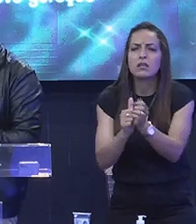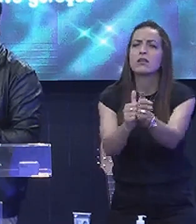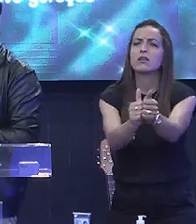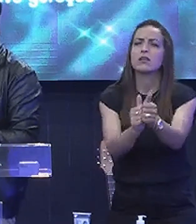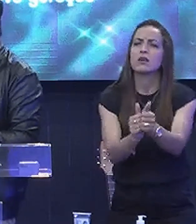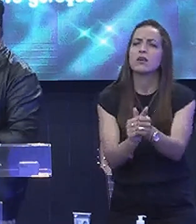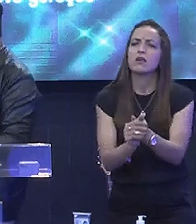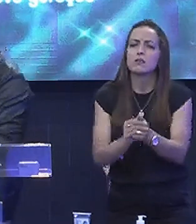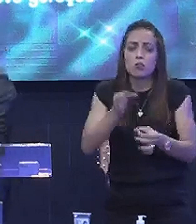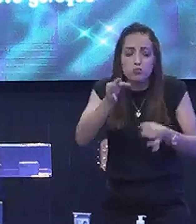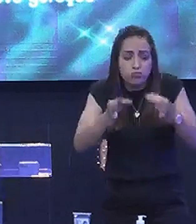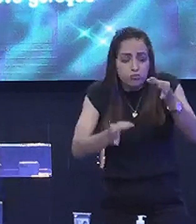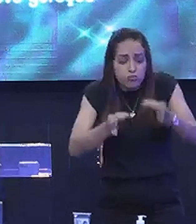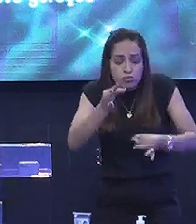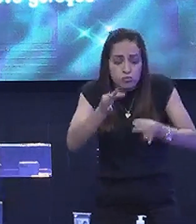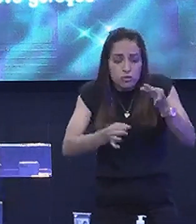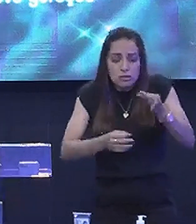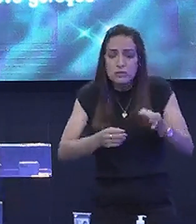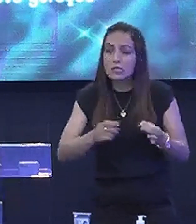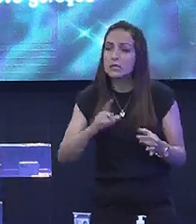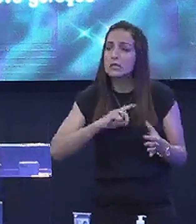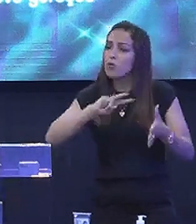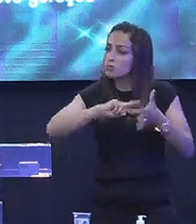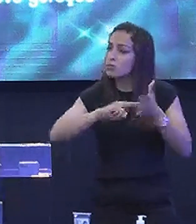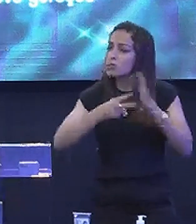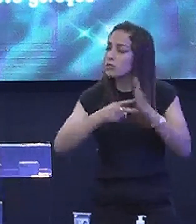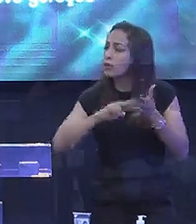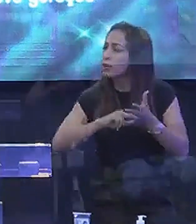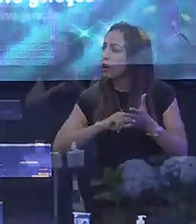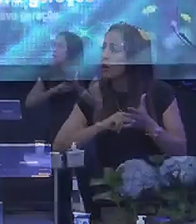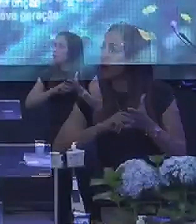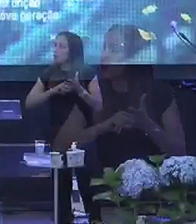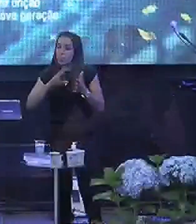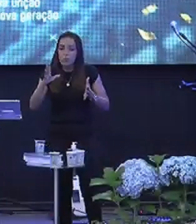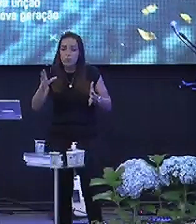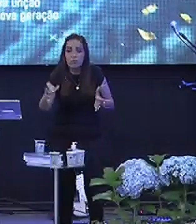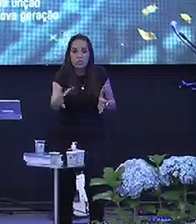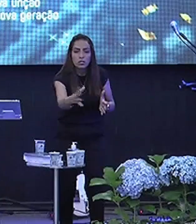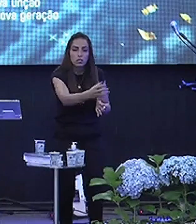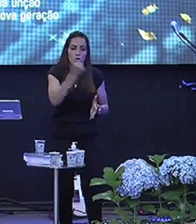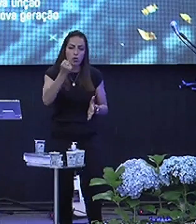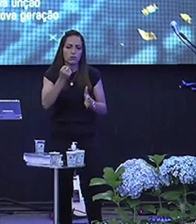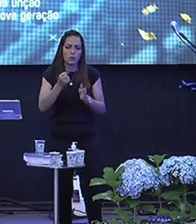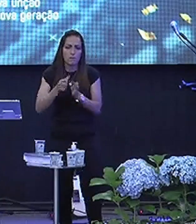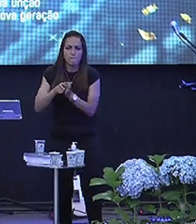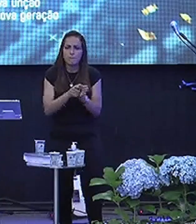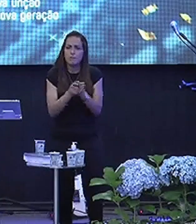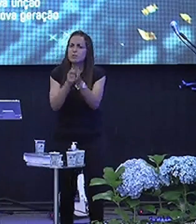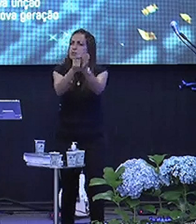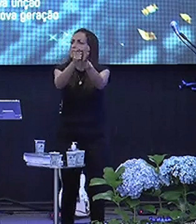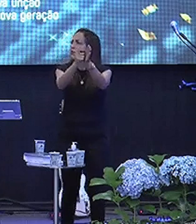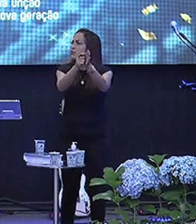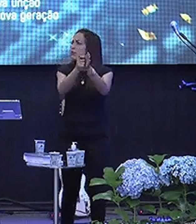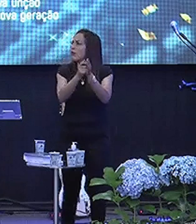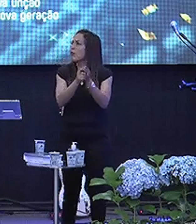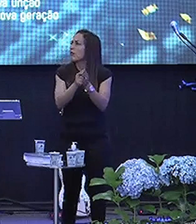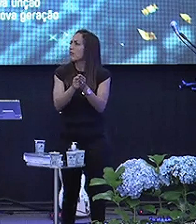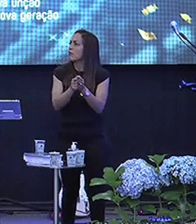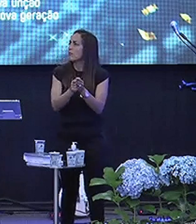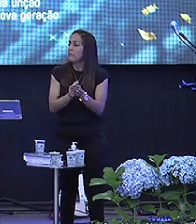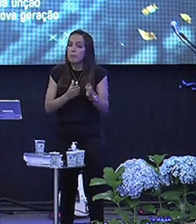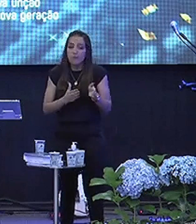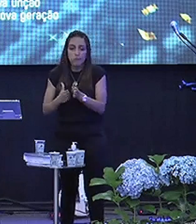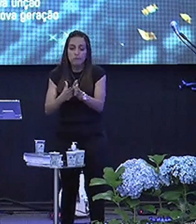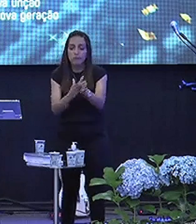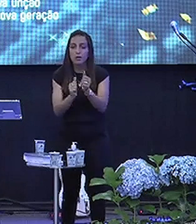vereda De justiça Tem uma tradução Que fala Me toma Pela mão E me leva Para uma Para